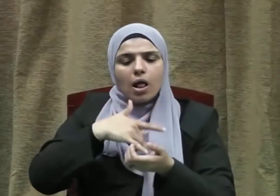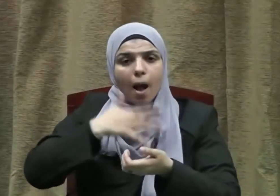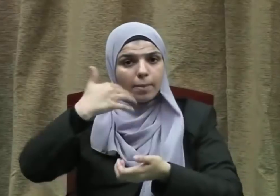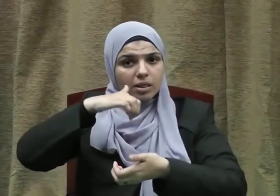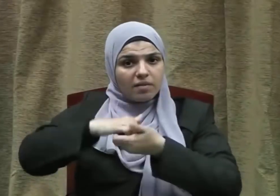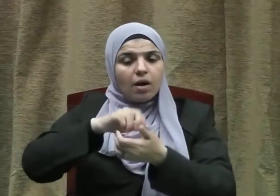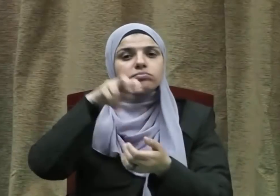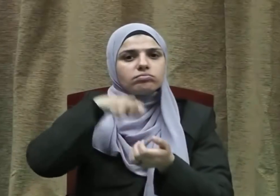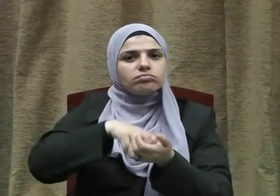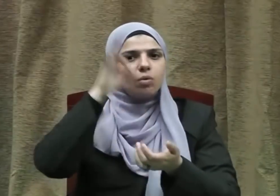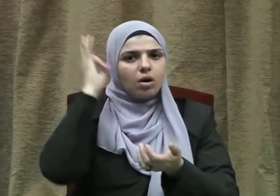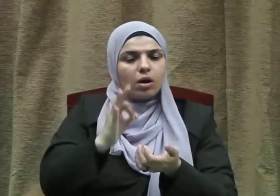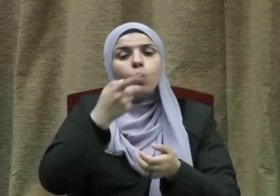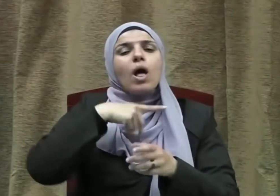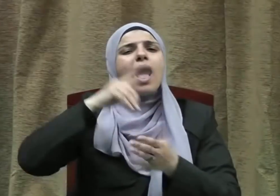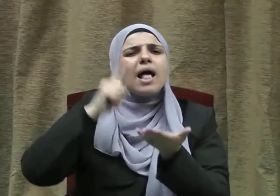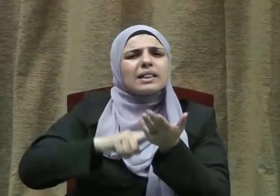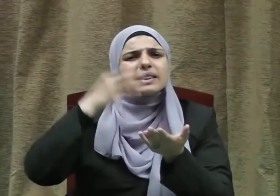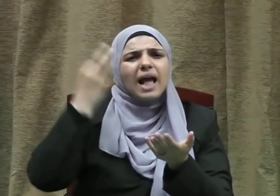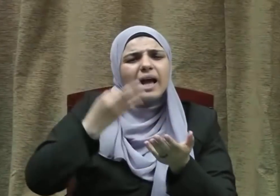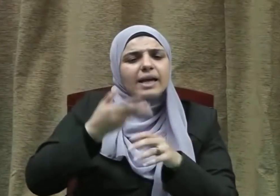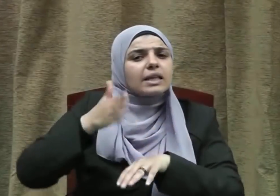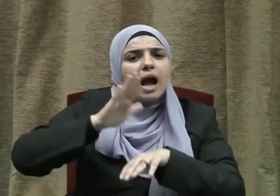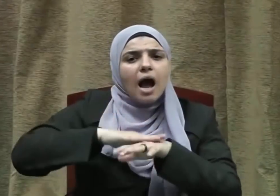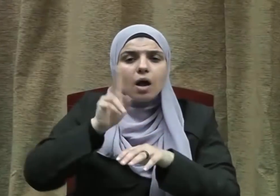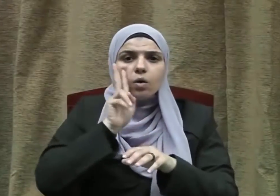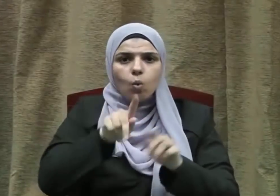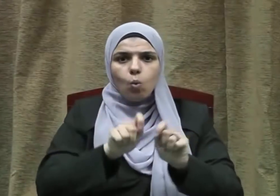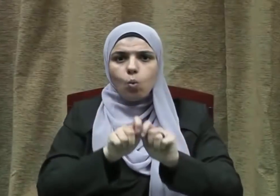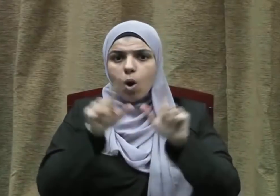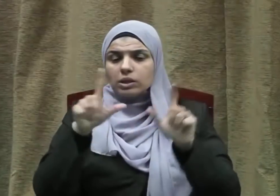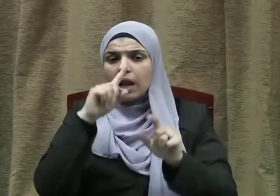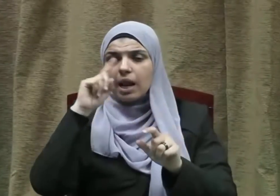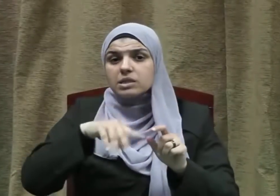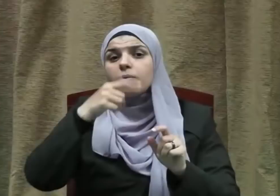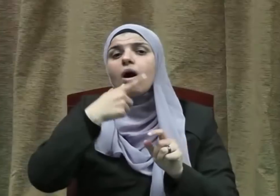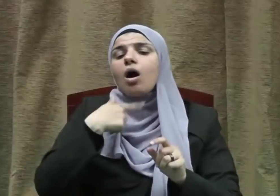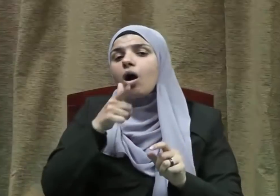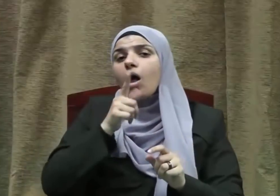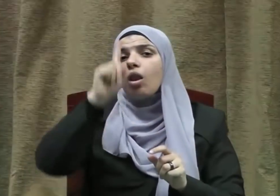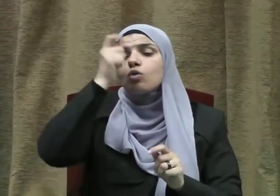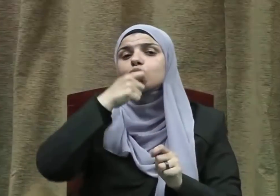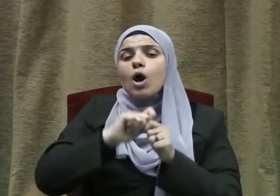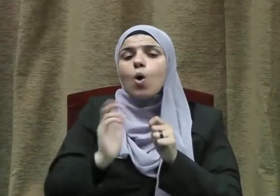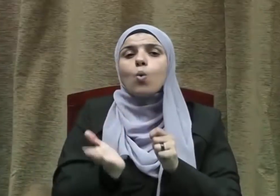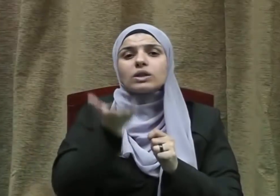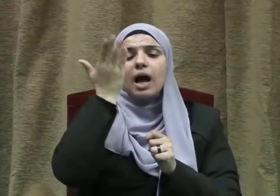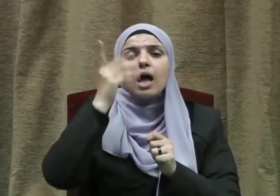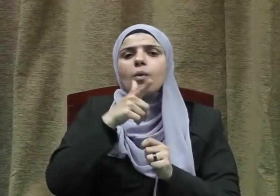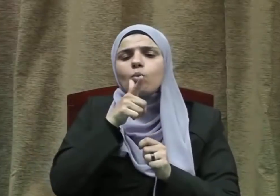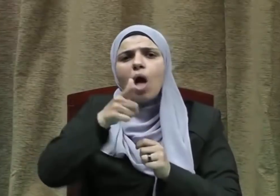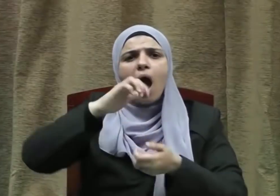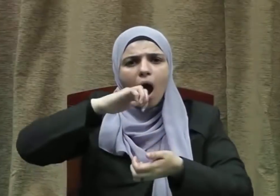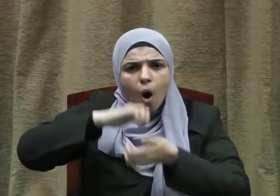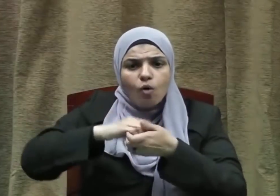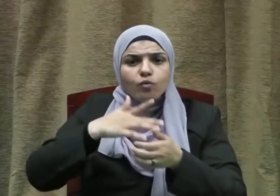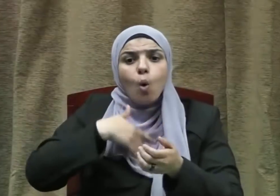وأكد على ذلك تأكيدا جازما فقال تعالى وأوفوا بالعهد إن